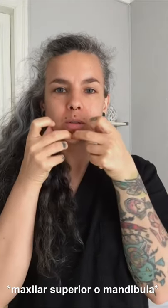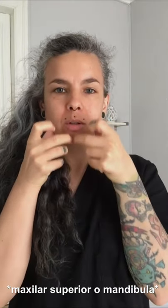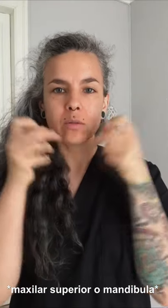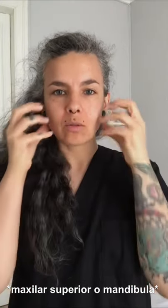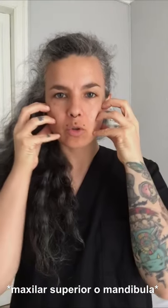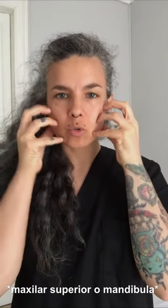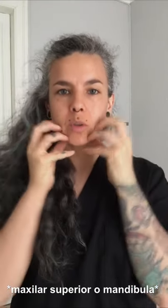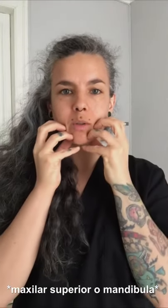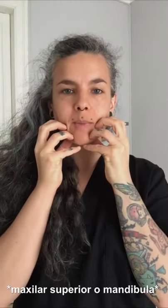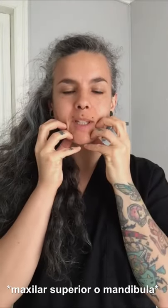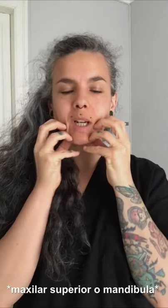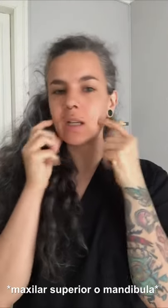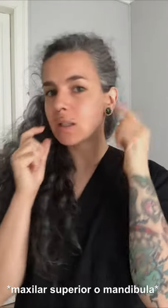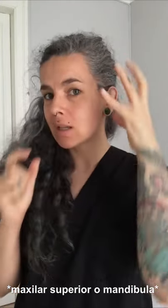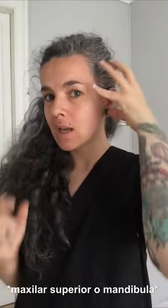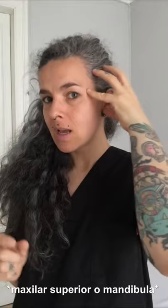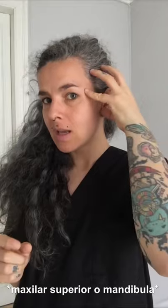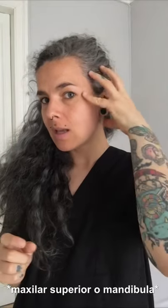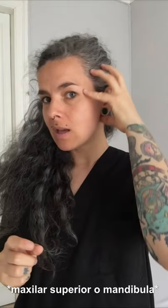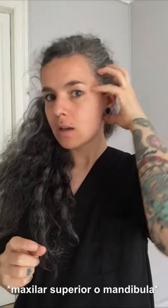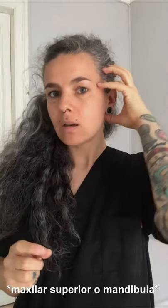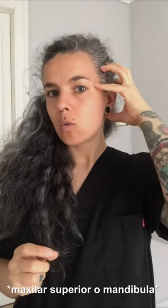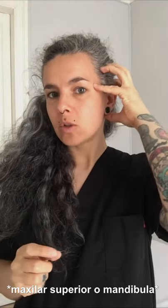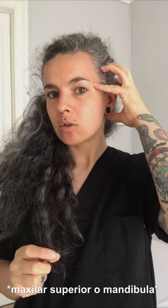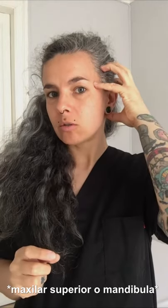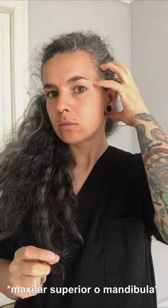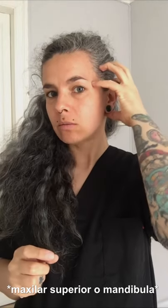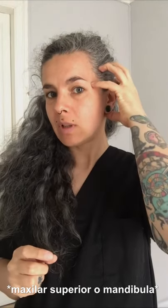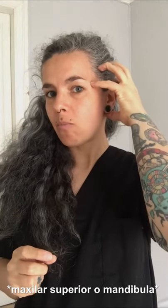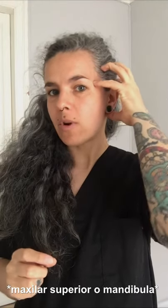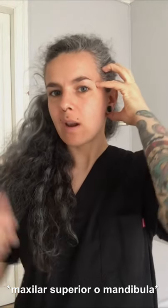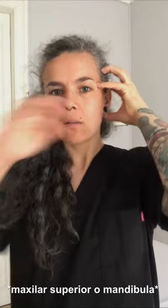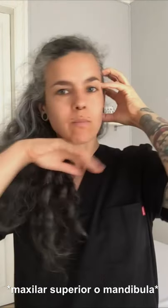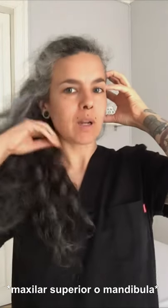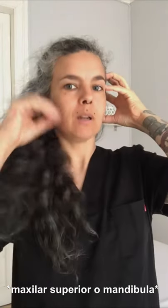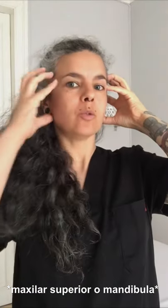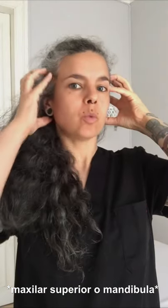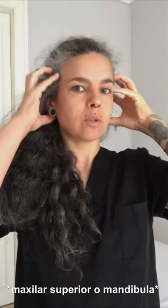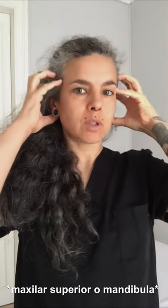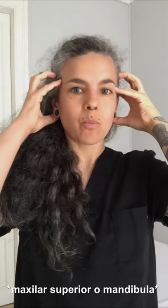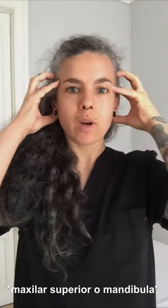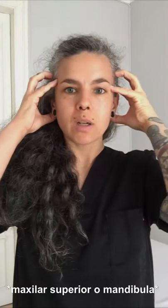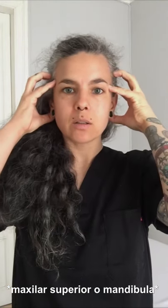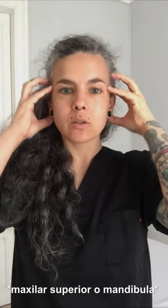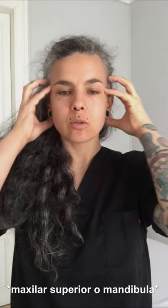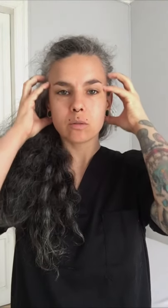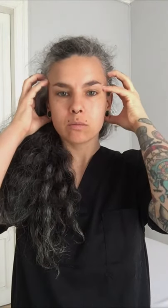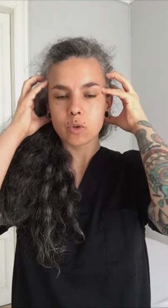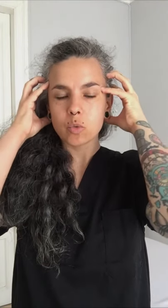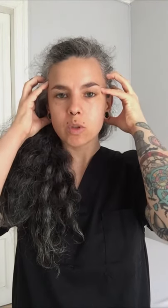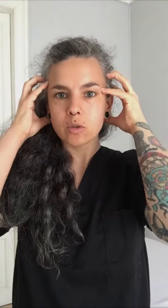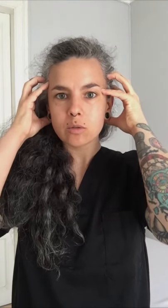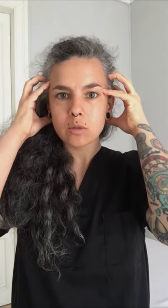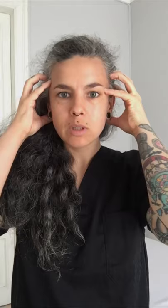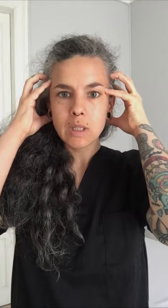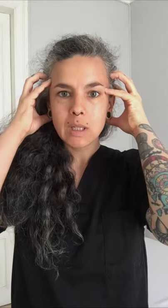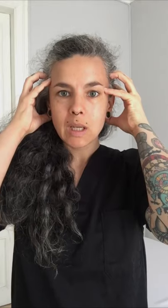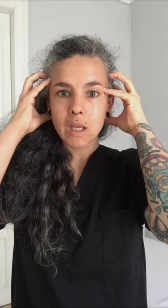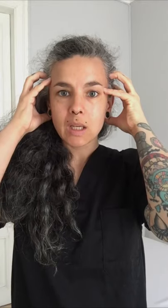dos huesos maxilares y el hueso temporal, ¿vale? Los huesos temporales, que son dos huesos que